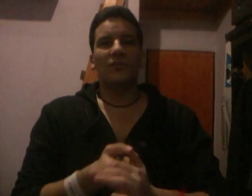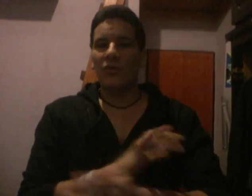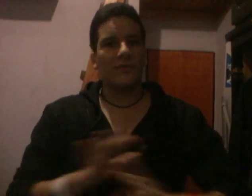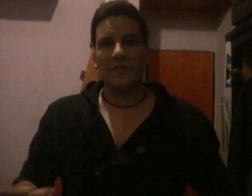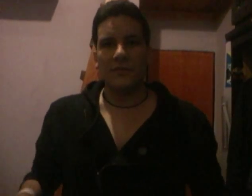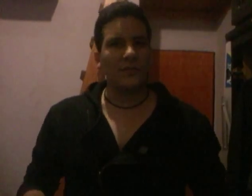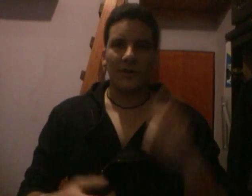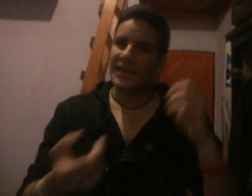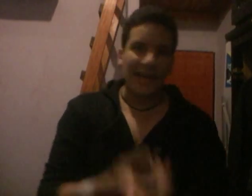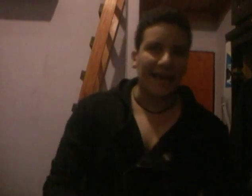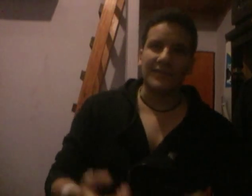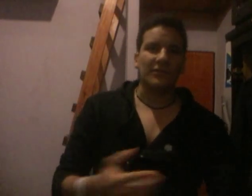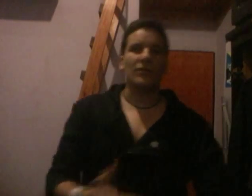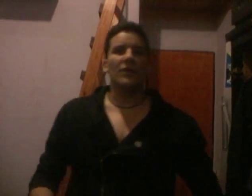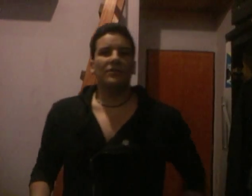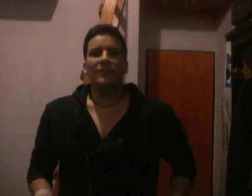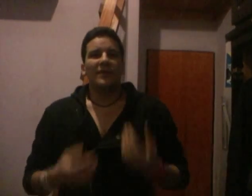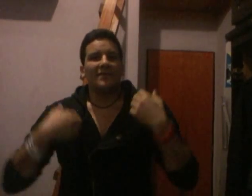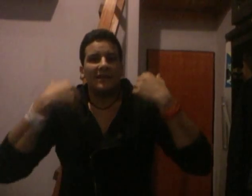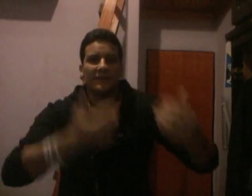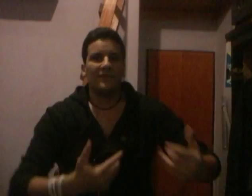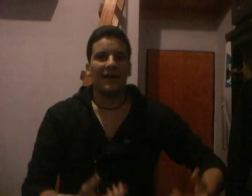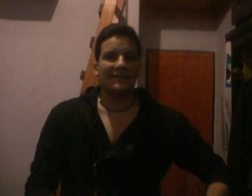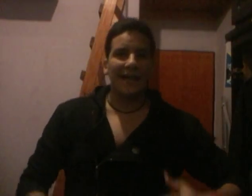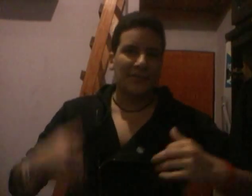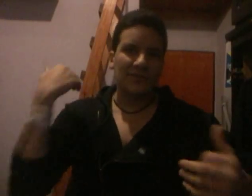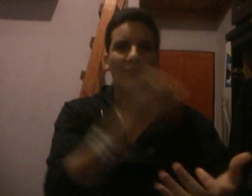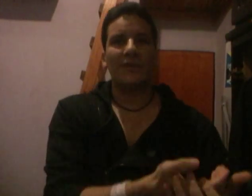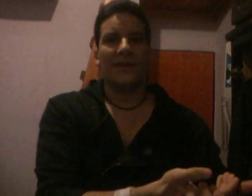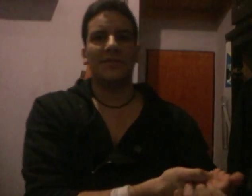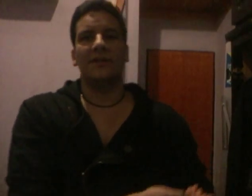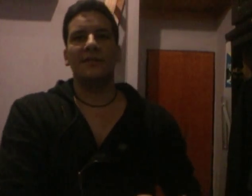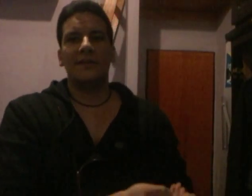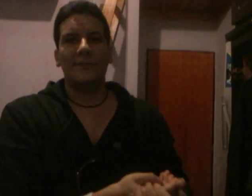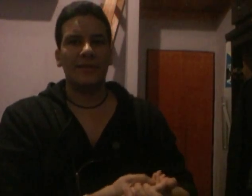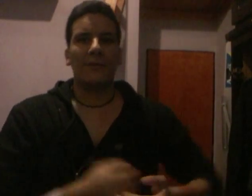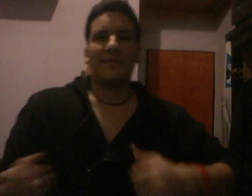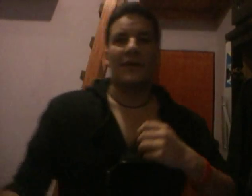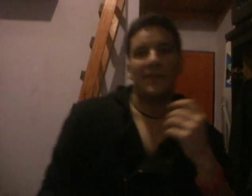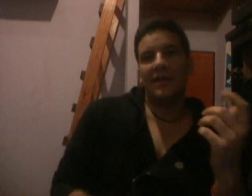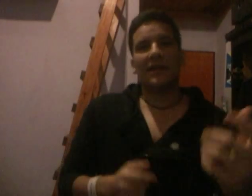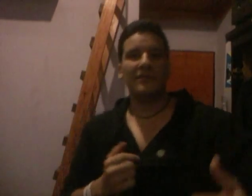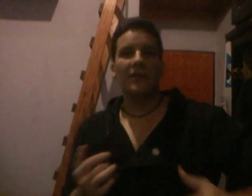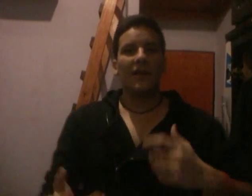todos, todos, Green Lantern, todos. No los podés tirar así, o sea, ya metí a una Mujer Maravilla en la película. Aparece una mina, que esto que lo otro,